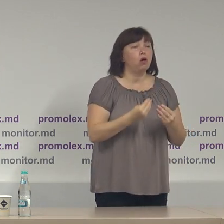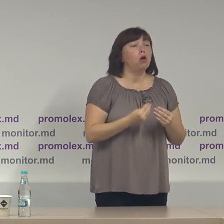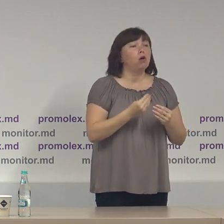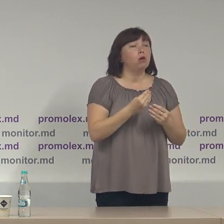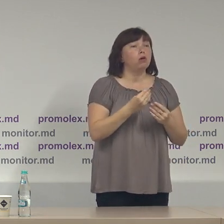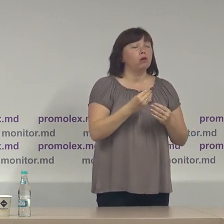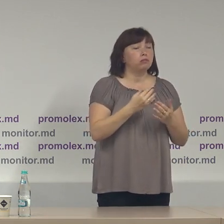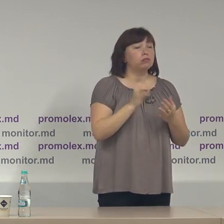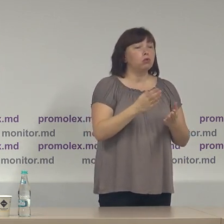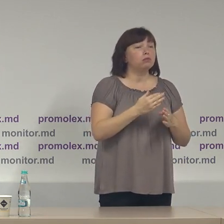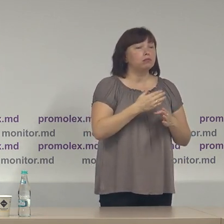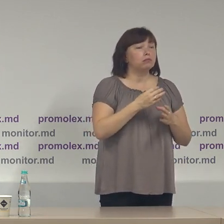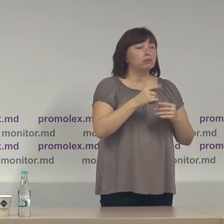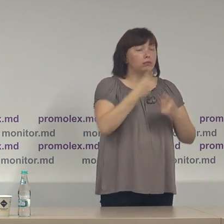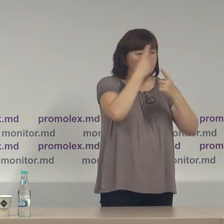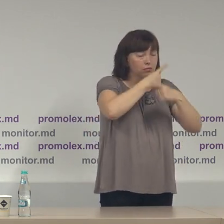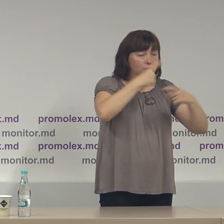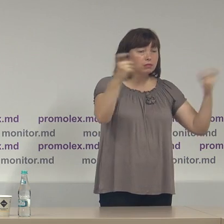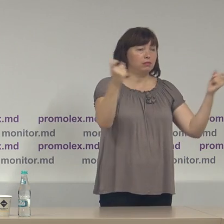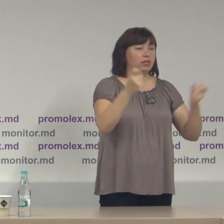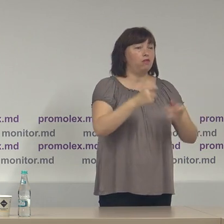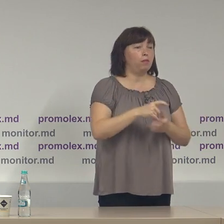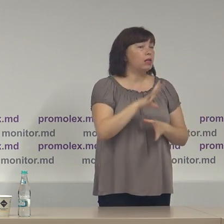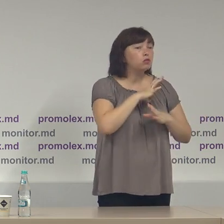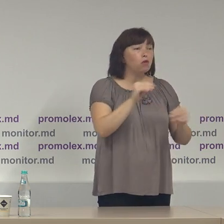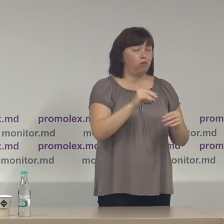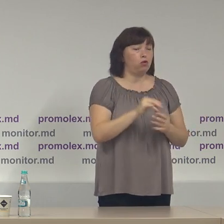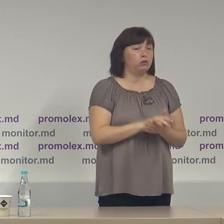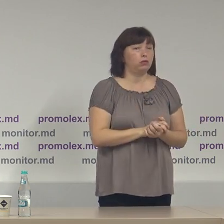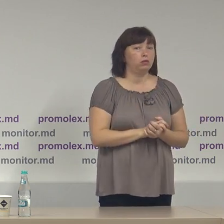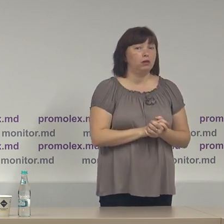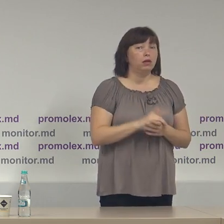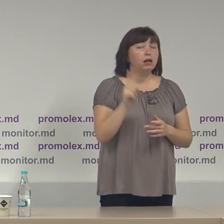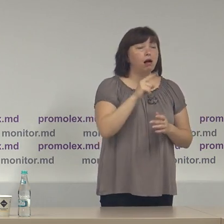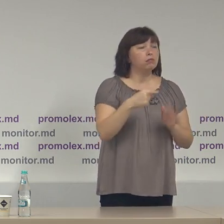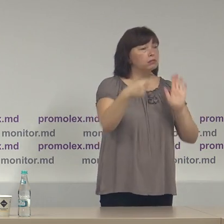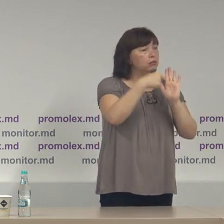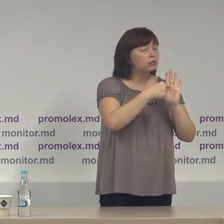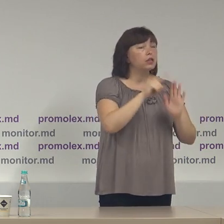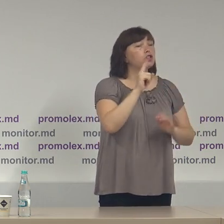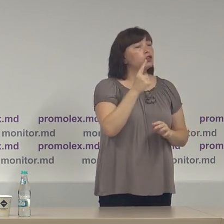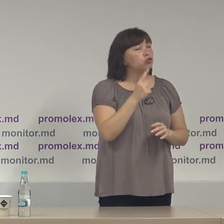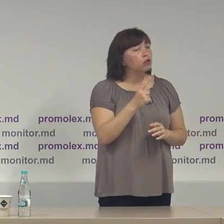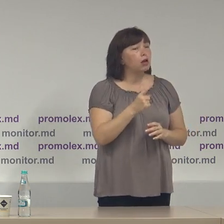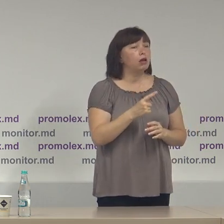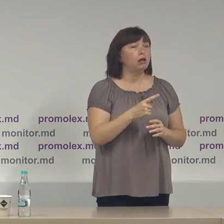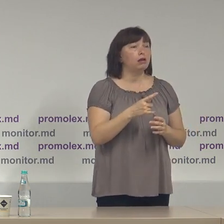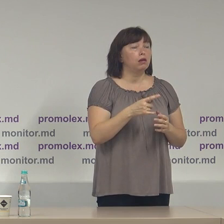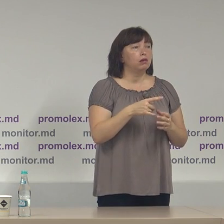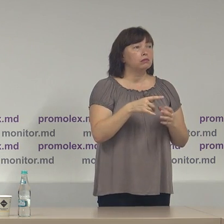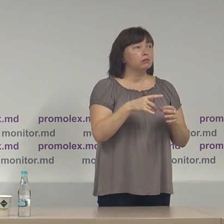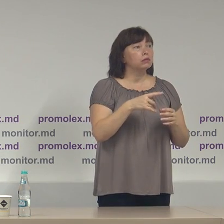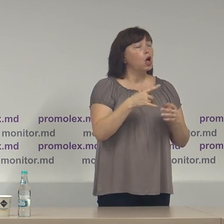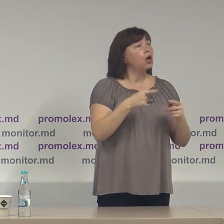publicului larg persoanelor interesate informații care să menționeze de ce este luată în calcul